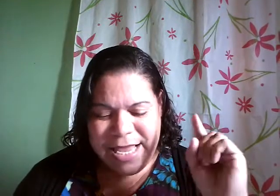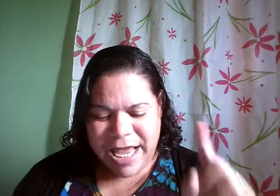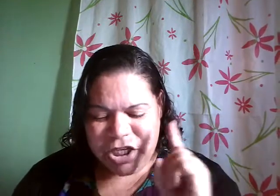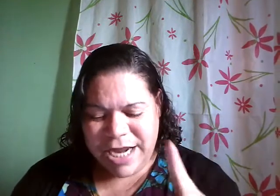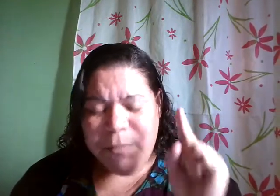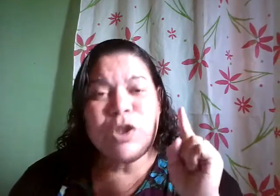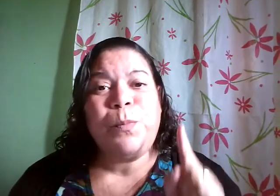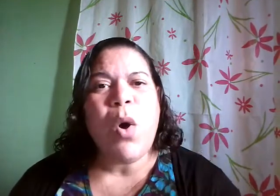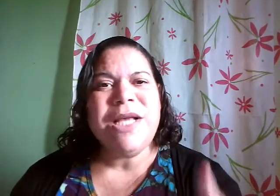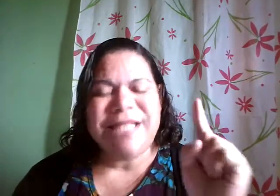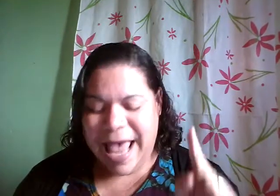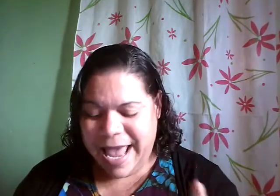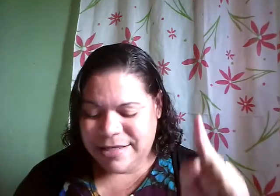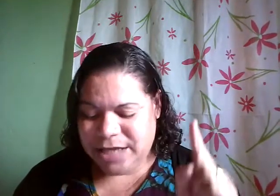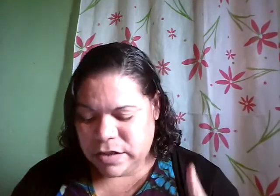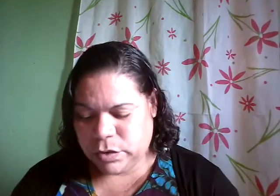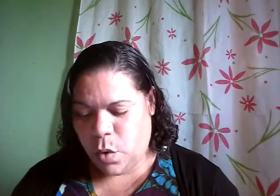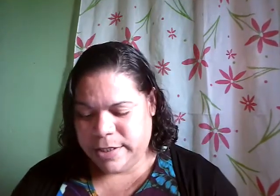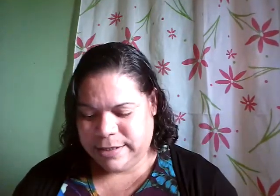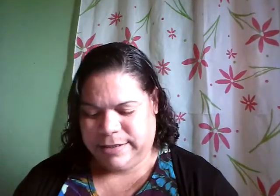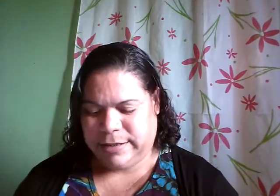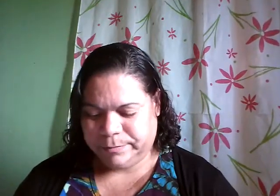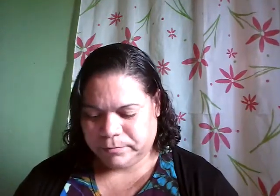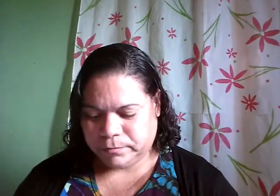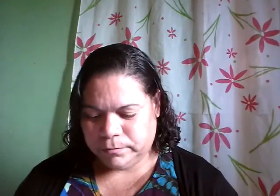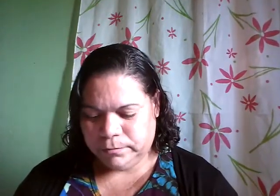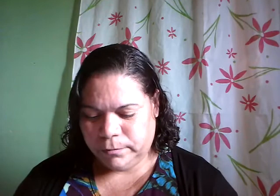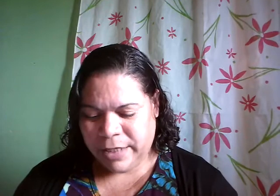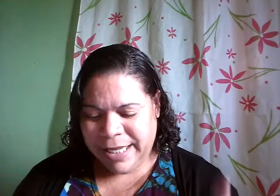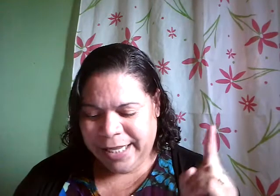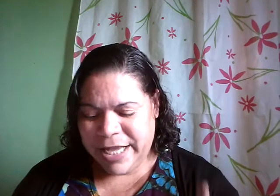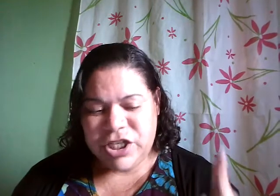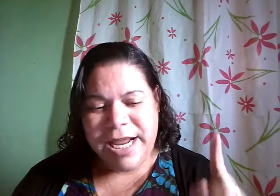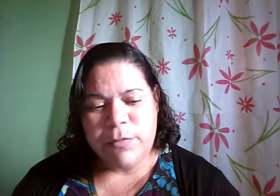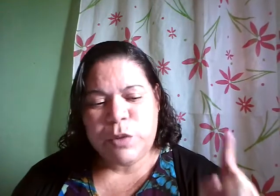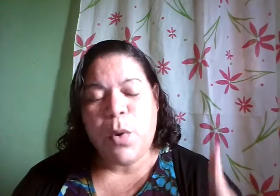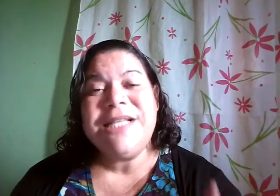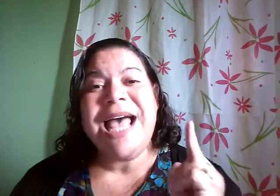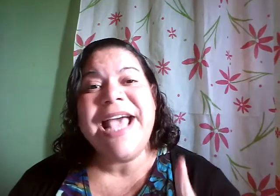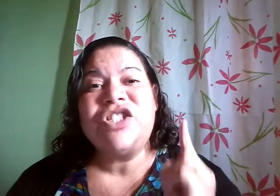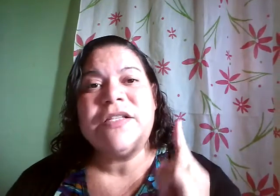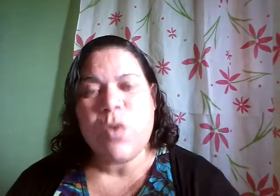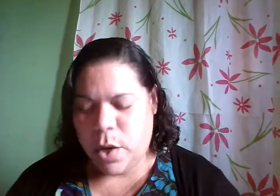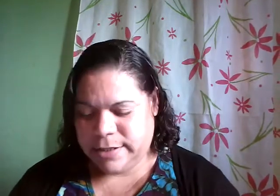Que diremos, pois, a estas coisas? Que diremos, pois, a estas coisas?